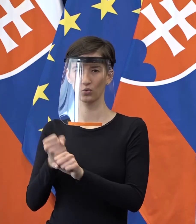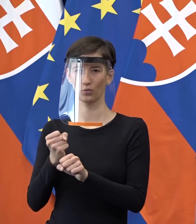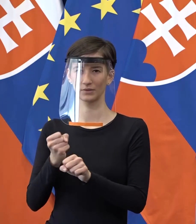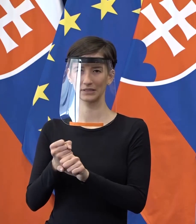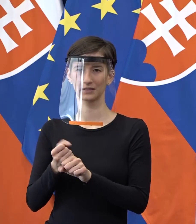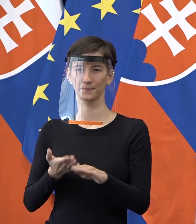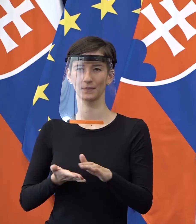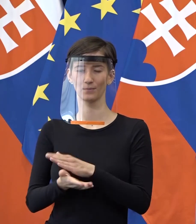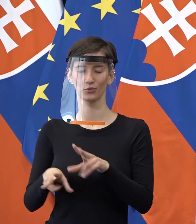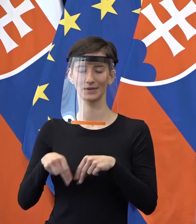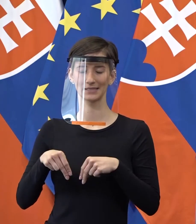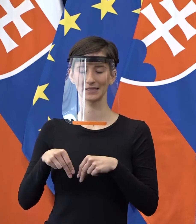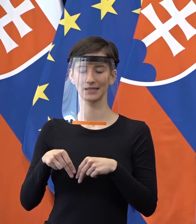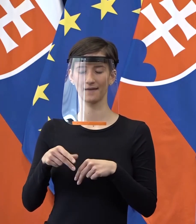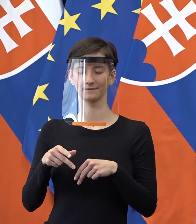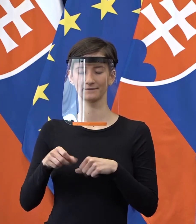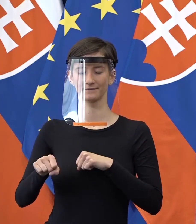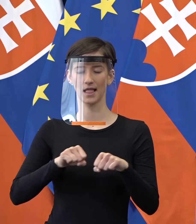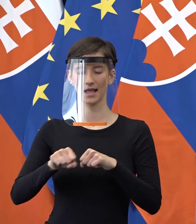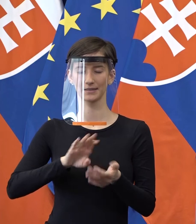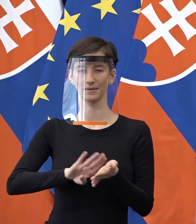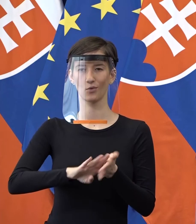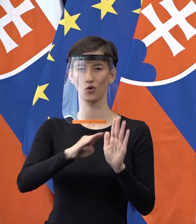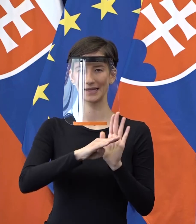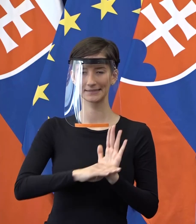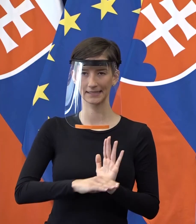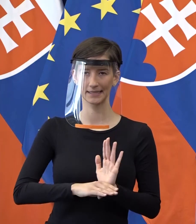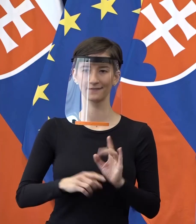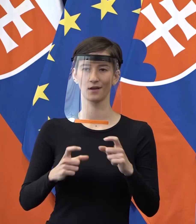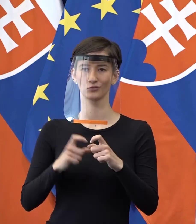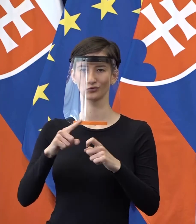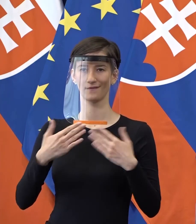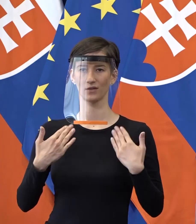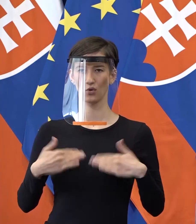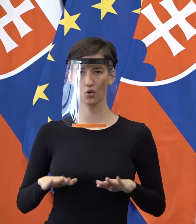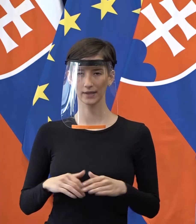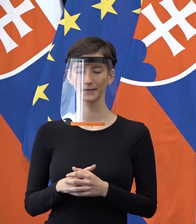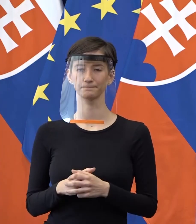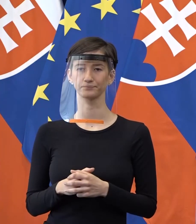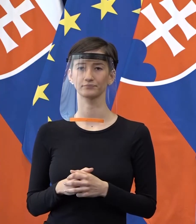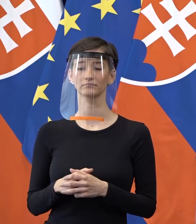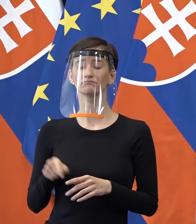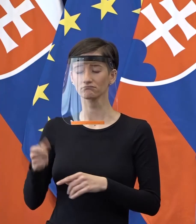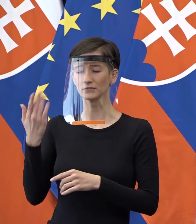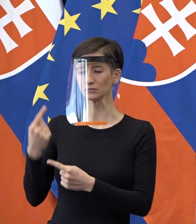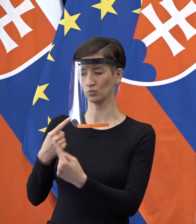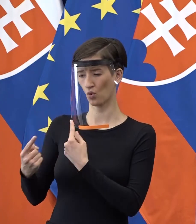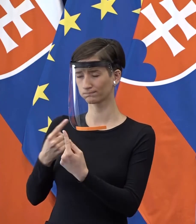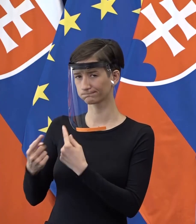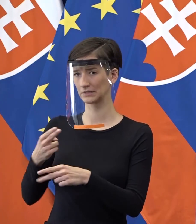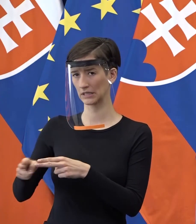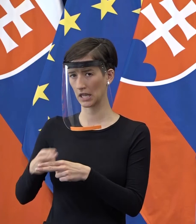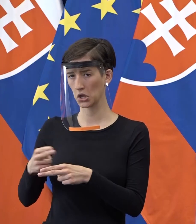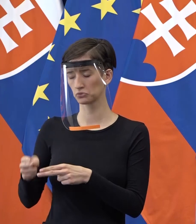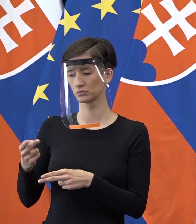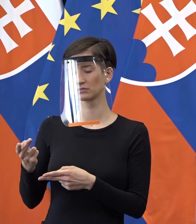Štefan Holý, teda podpredseda vlády pre legislatívu a legislatívny odbor na úrade vlády. Komunikovali s ľuďmi od pani prezidentky a vraj všetko